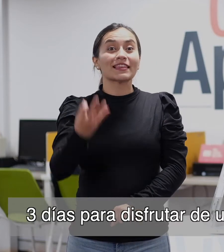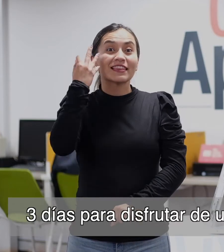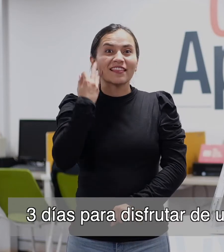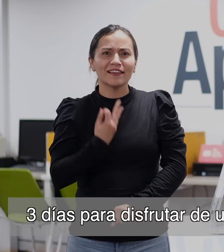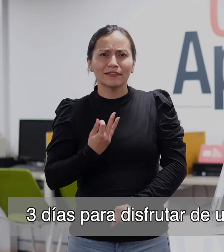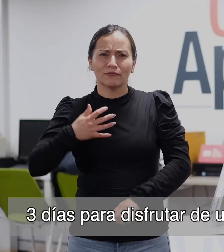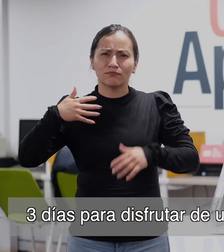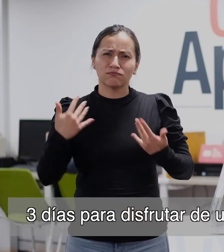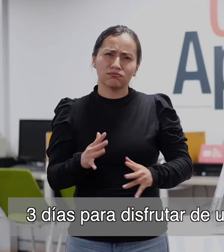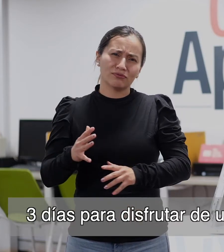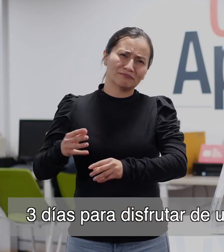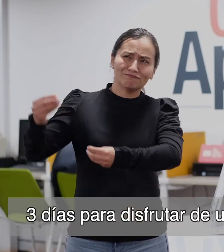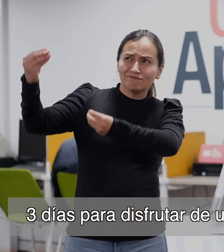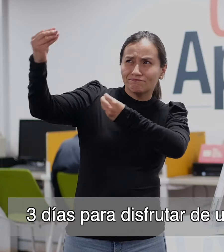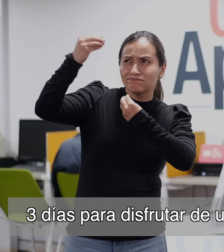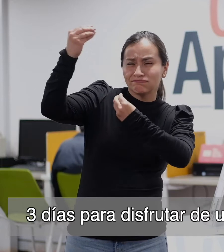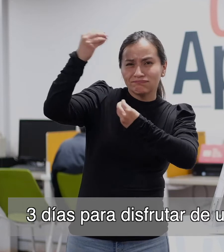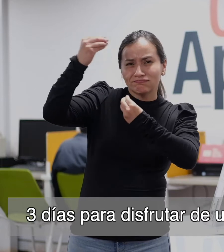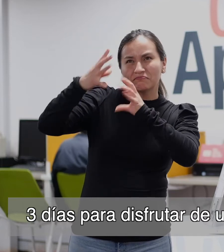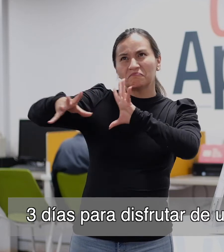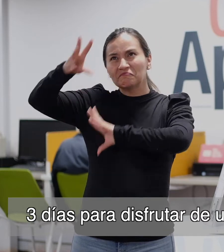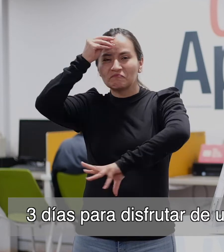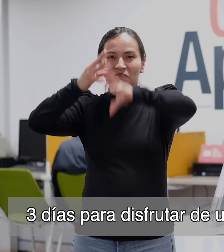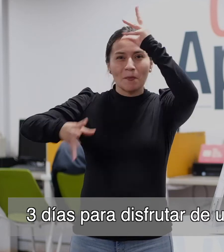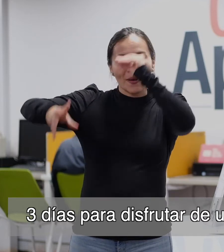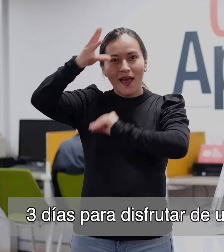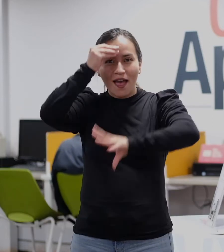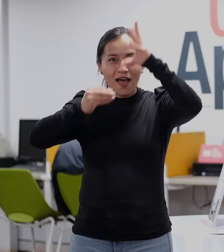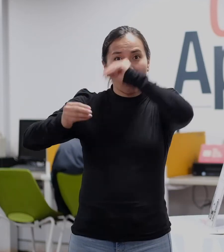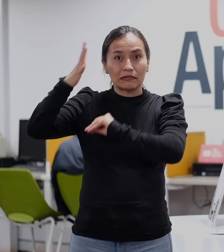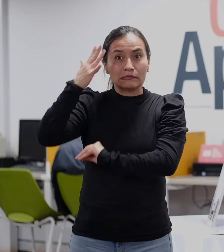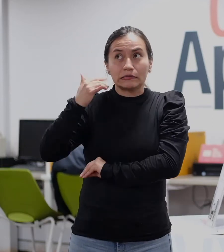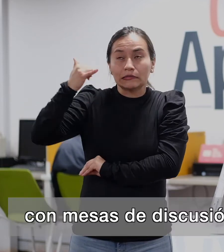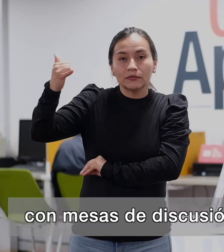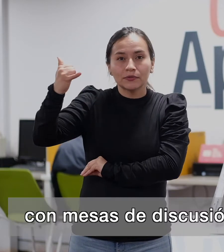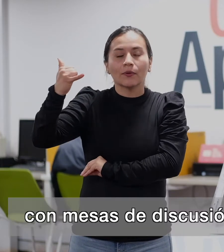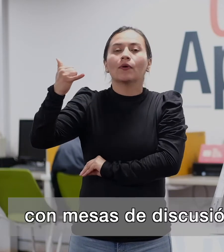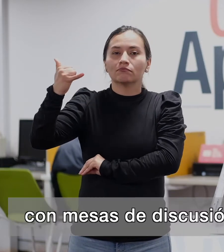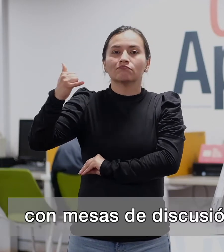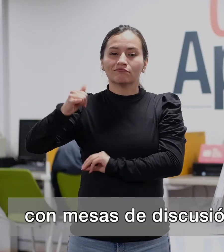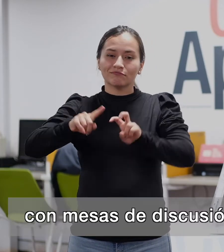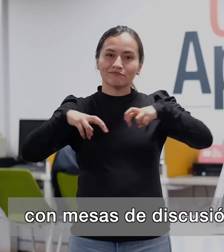Tres días para disfrutar de una oferta académica Con mesas de discusión,